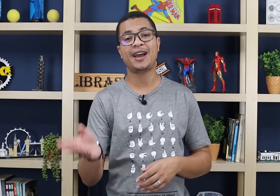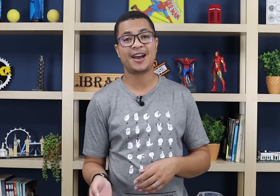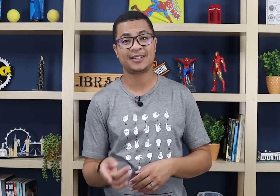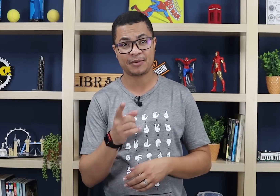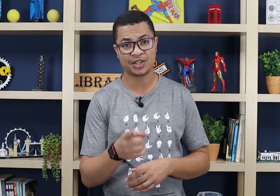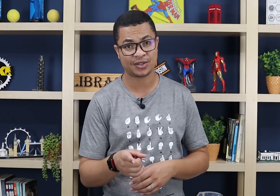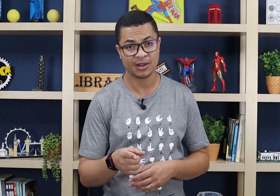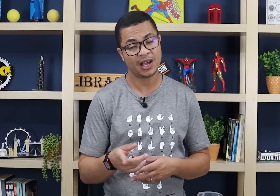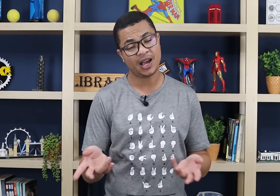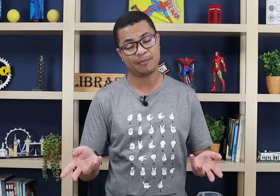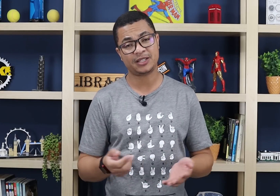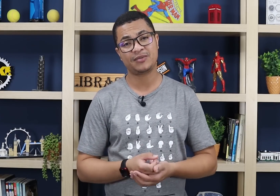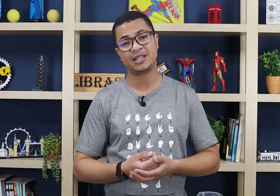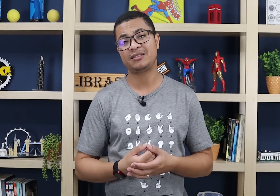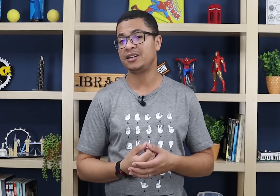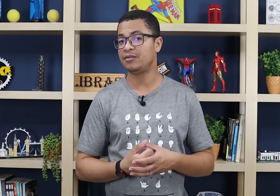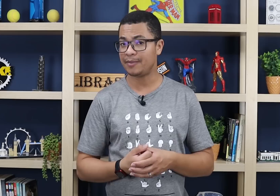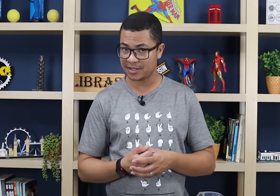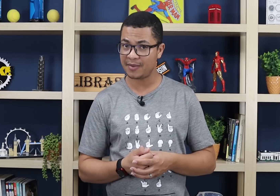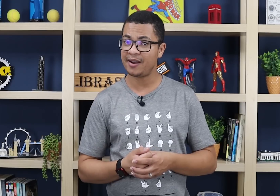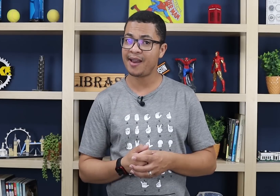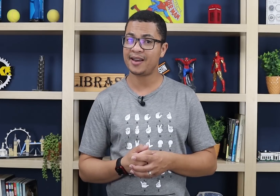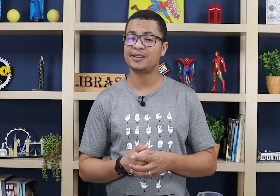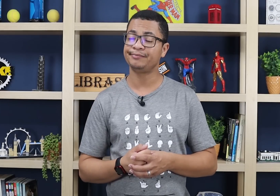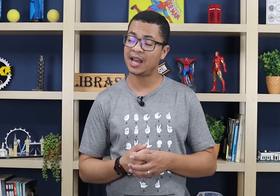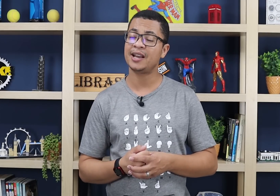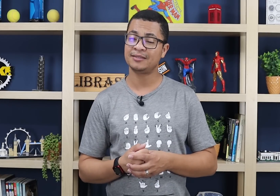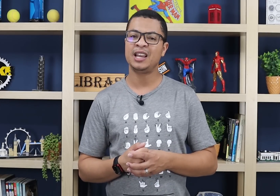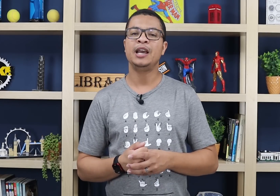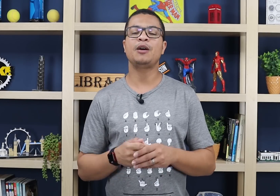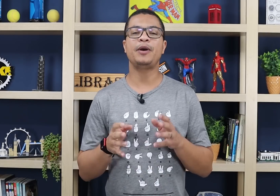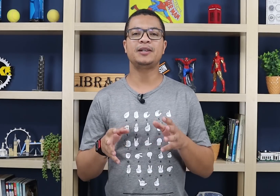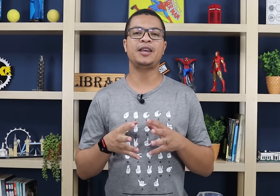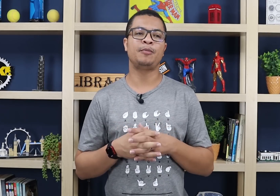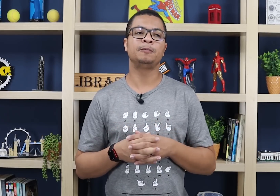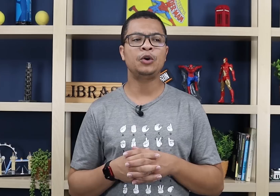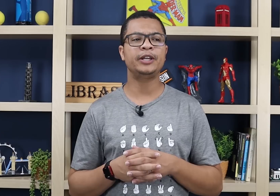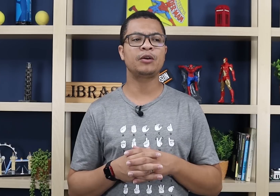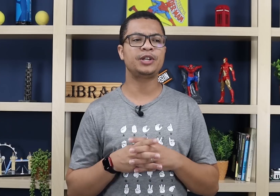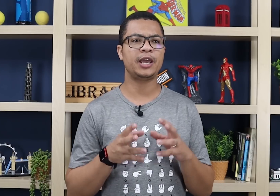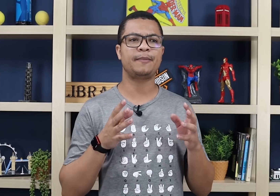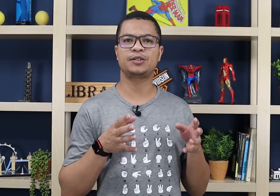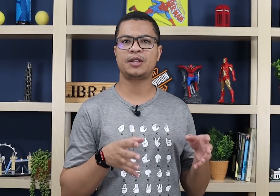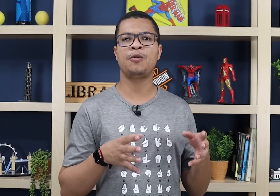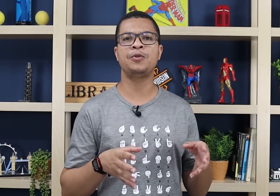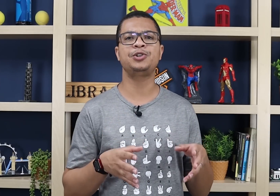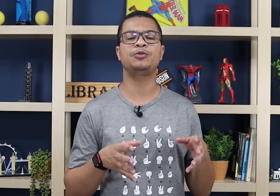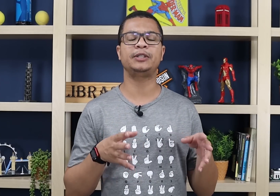errada, sabe disso? É, pode ser que você tá treinando Libras da maneira errada. É. Então, por exemplo, Rodrigo, eu tirei aqui pra estudar hoje, tô